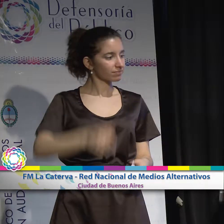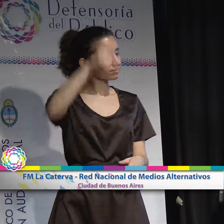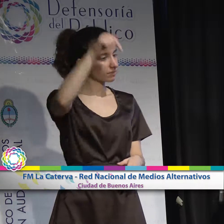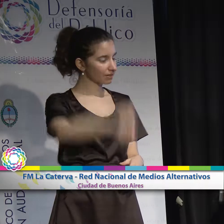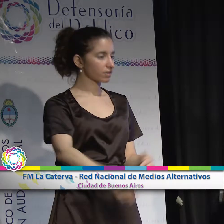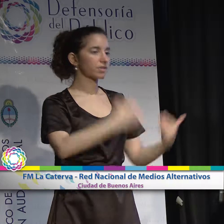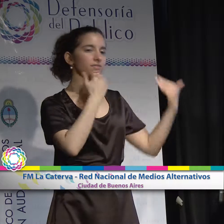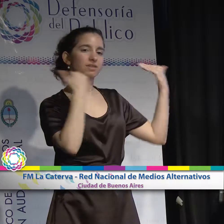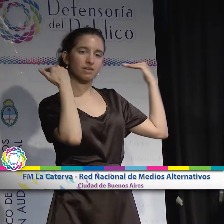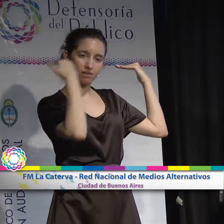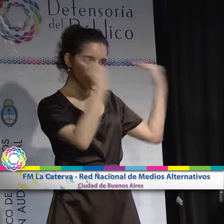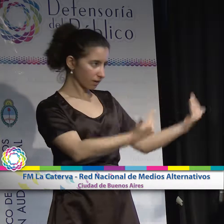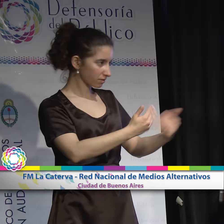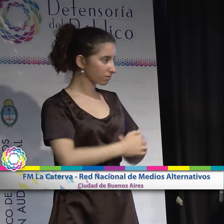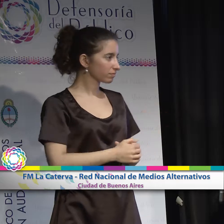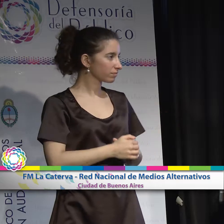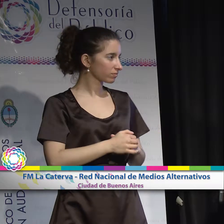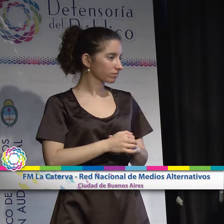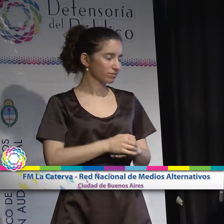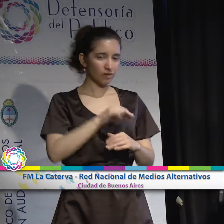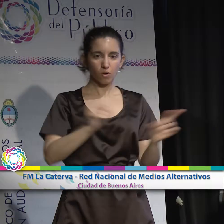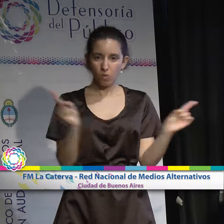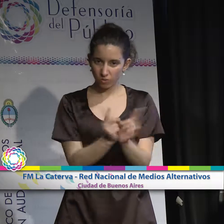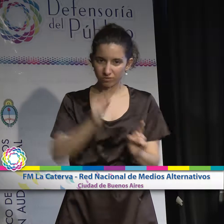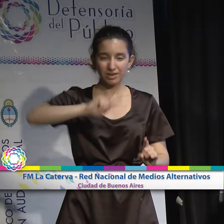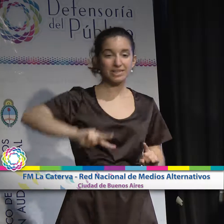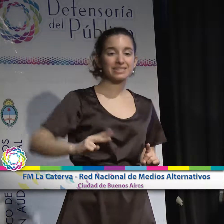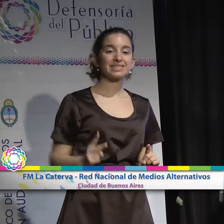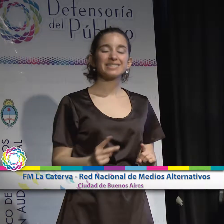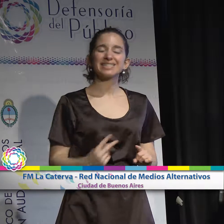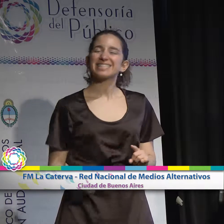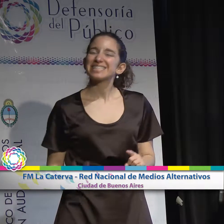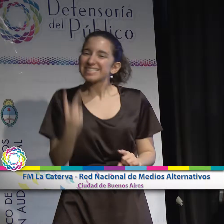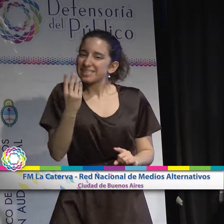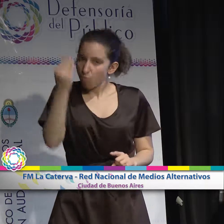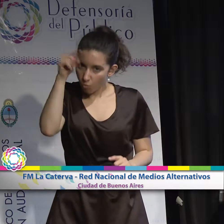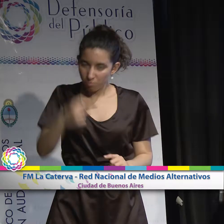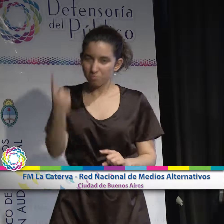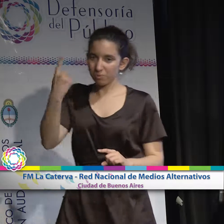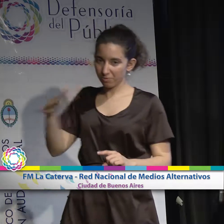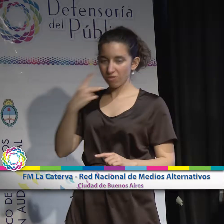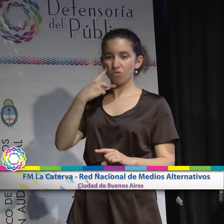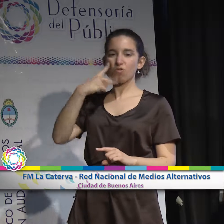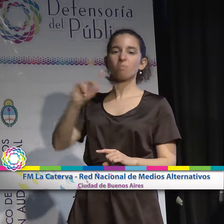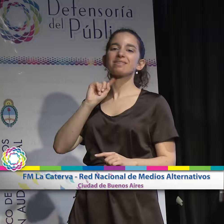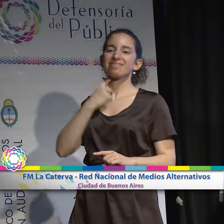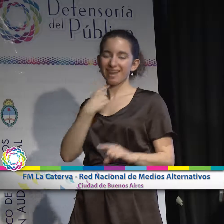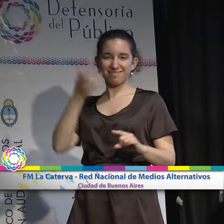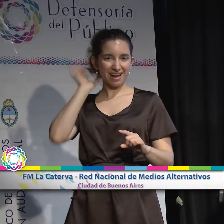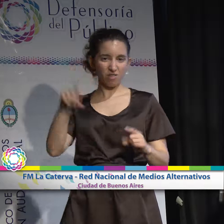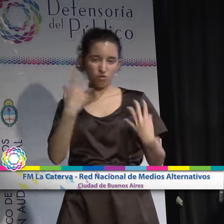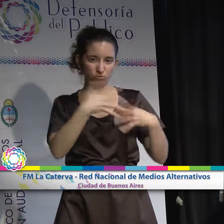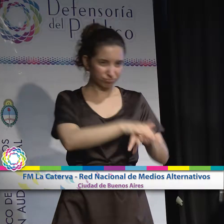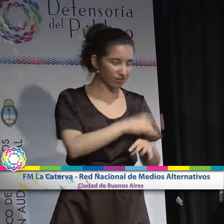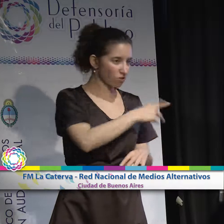Agradecemos nuevamente, nosotros, repito cortito, que es la segunda vez que estamos interferidos, la primera vez fue en el 2013 y ahí la